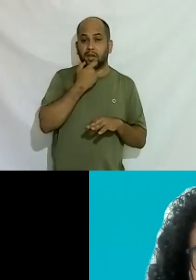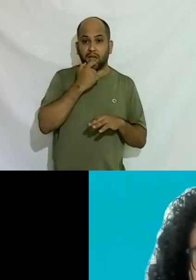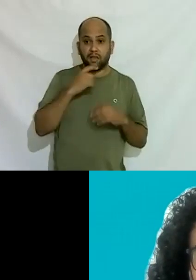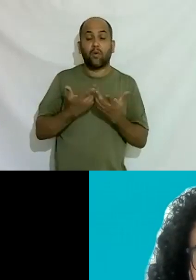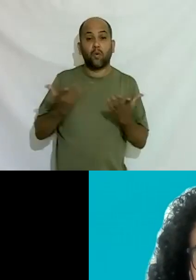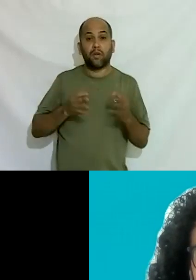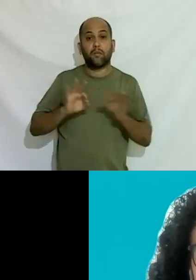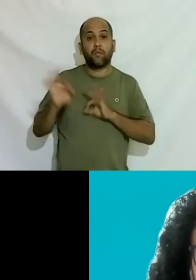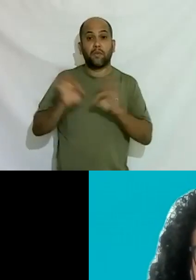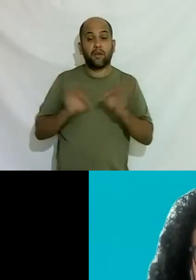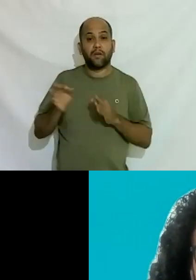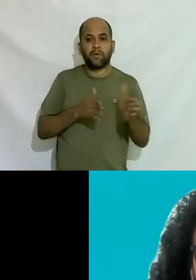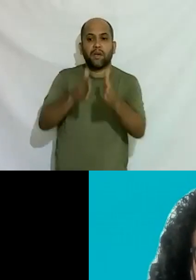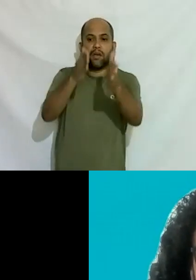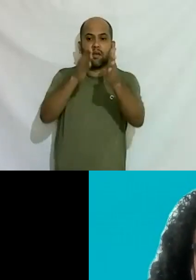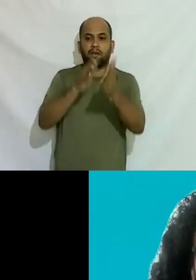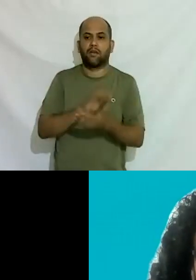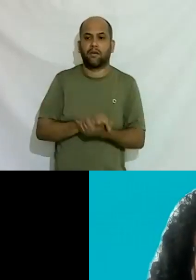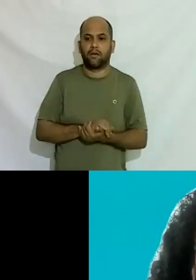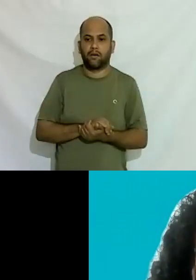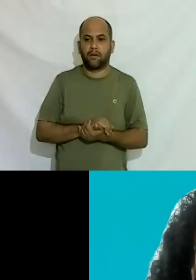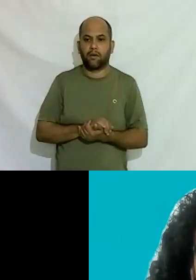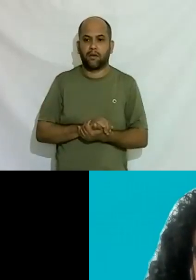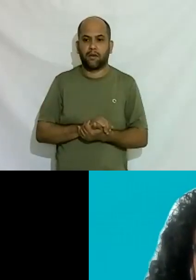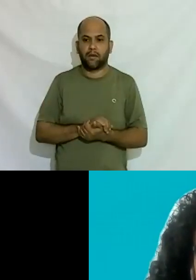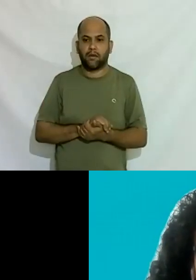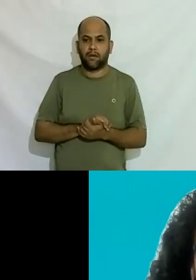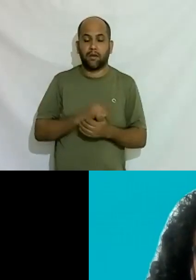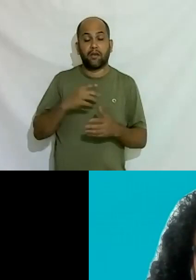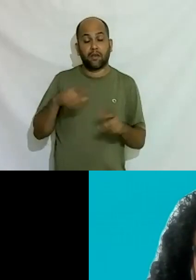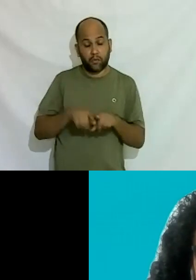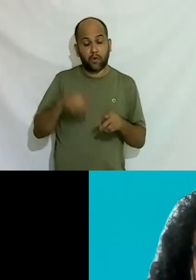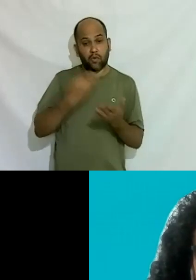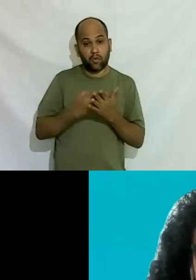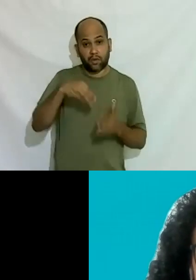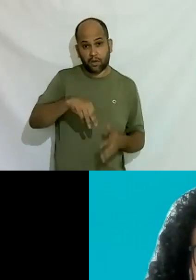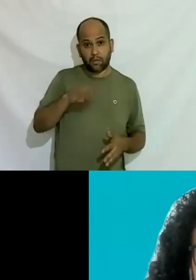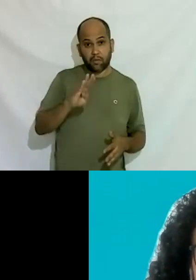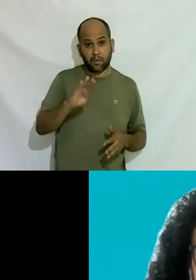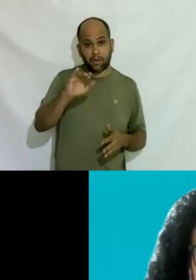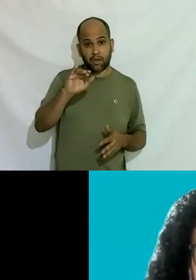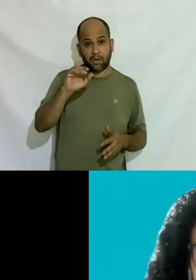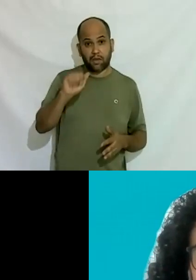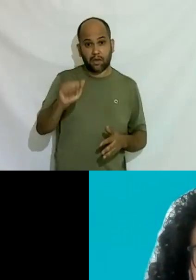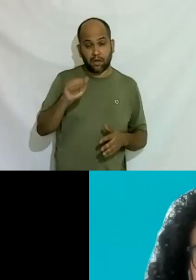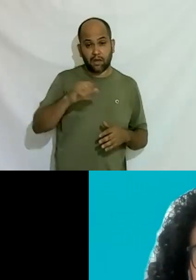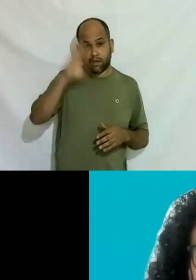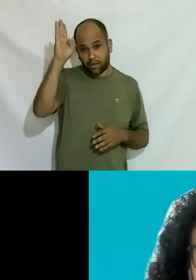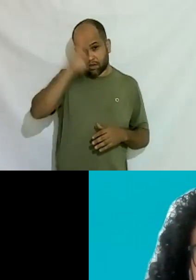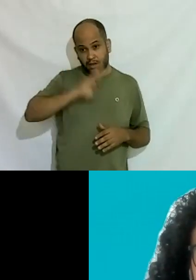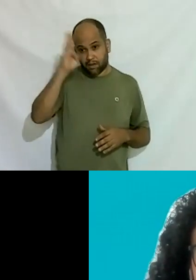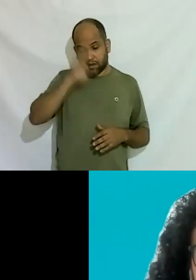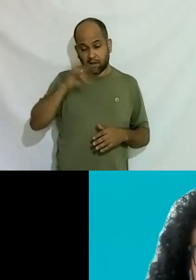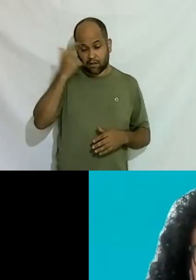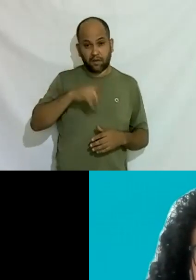carreira na da química e faz MBA pelo transempreme de graça nós conseguimos 100 bolsas de MBA ela está